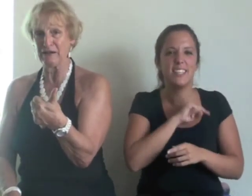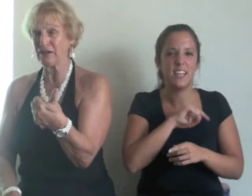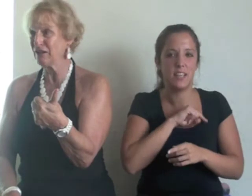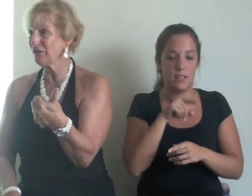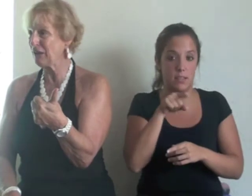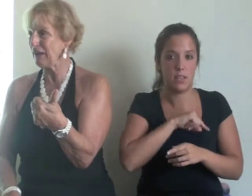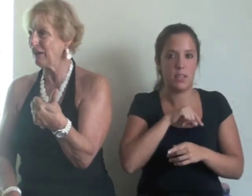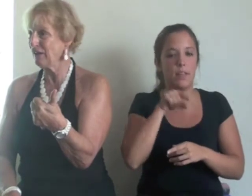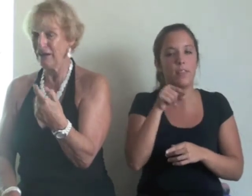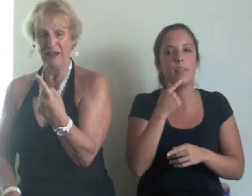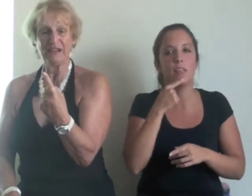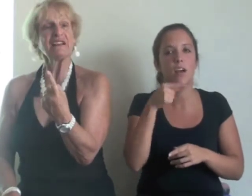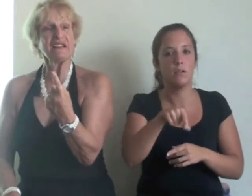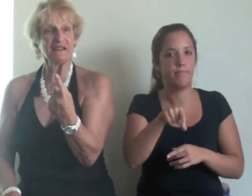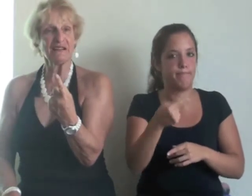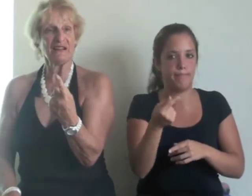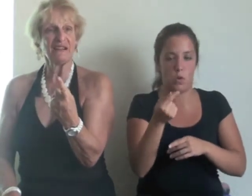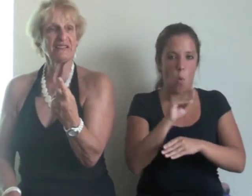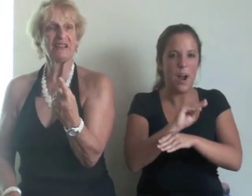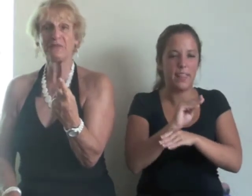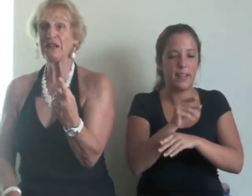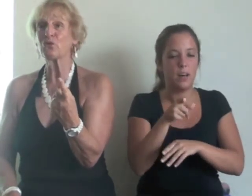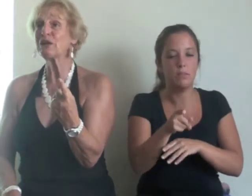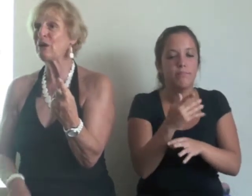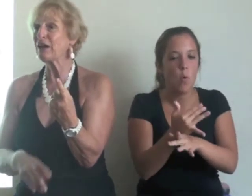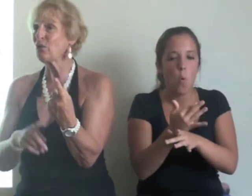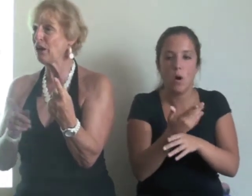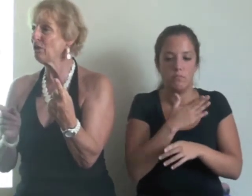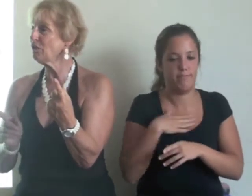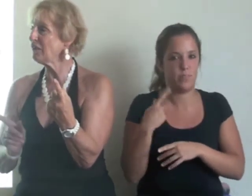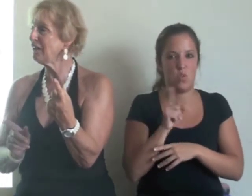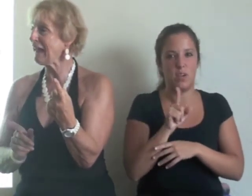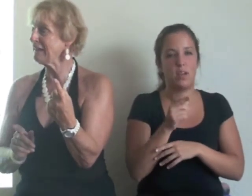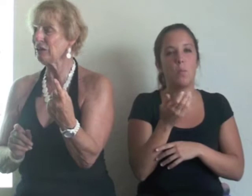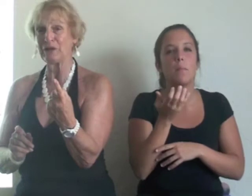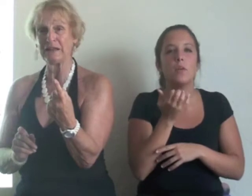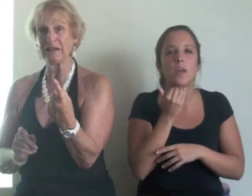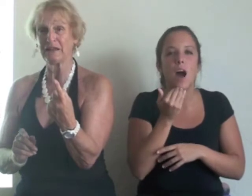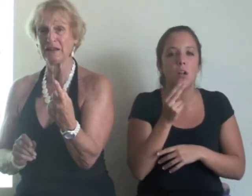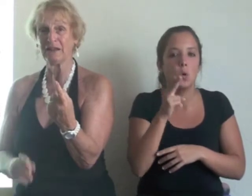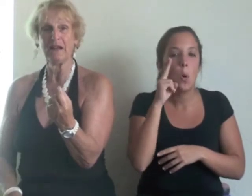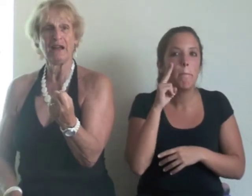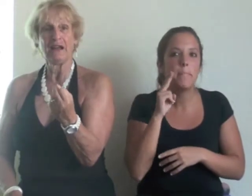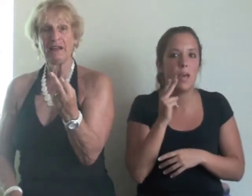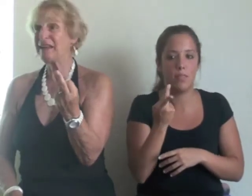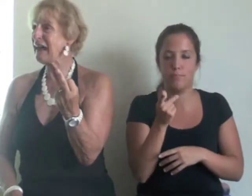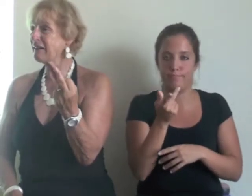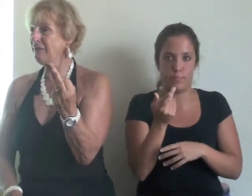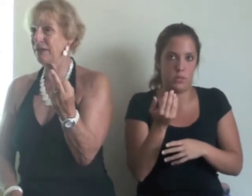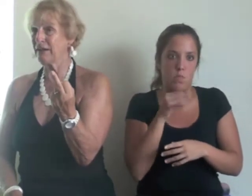con él. En el kinder tiene miedo cuando hay juegos y nadie lo elige. Le da rabia